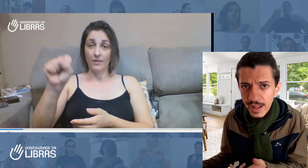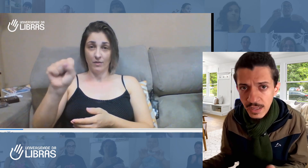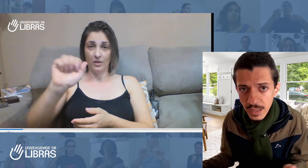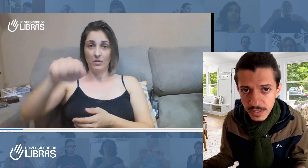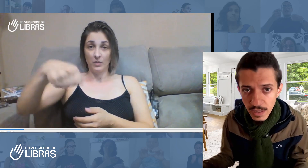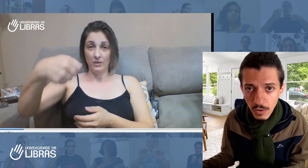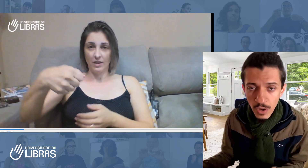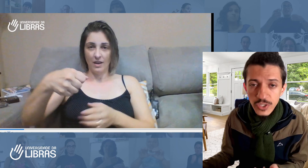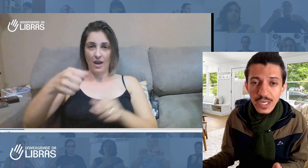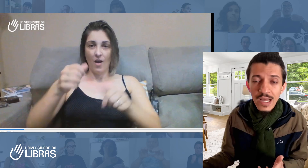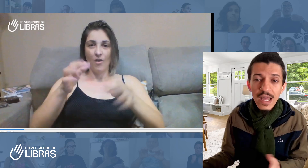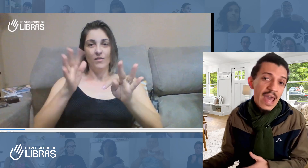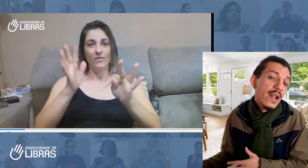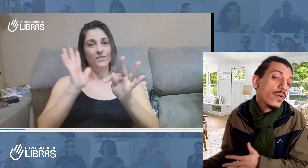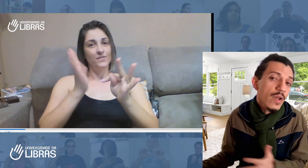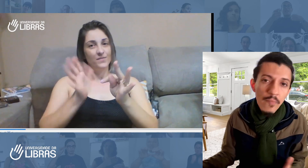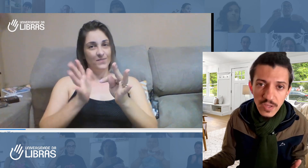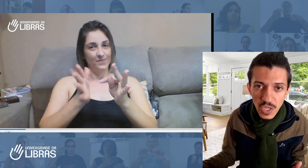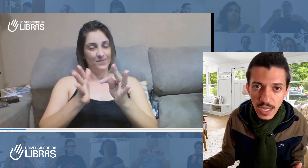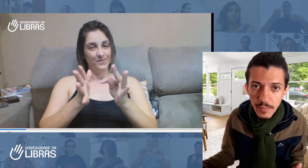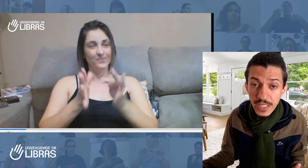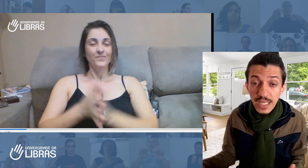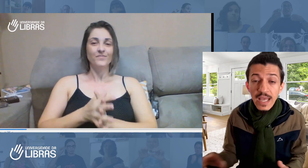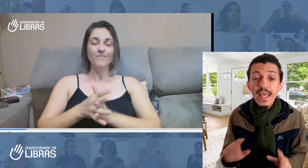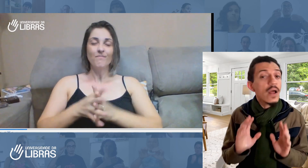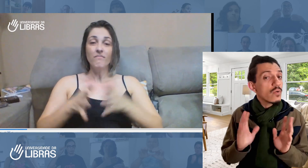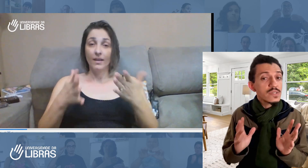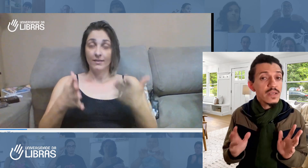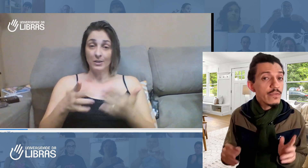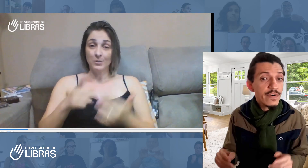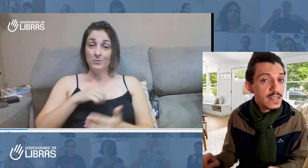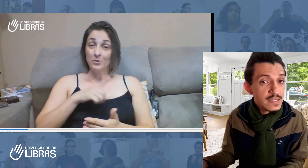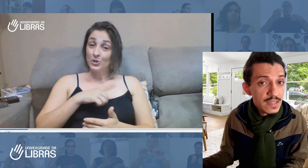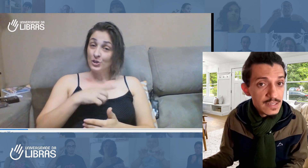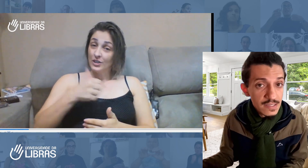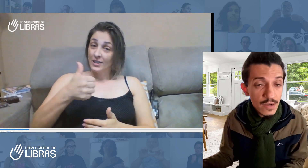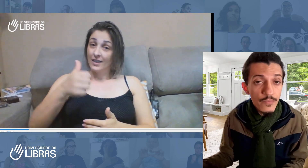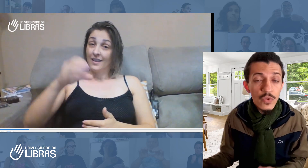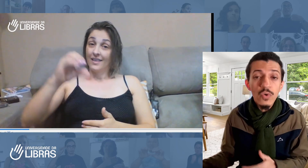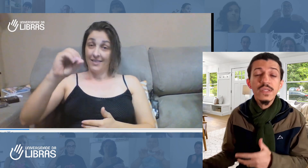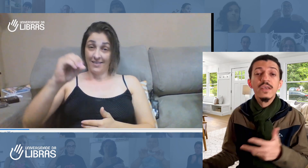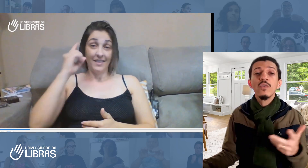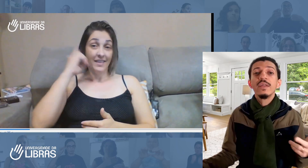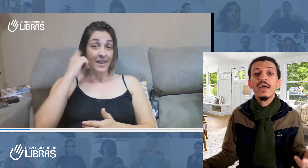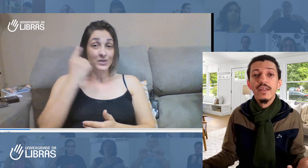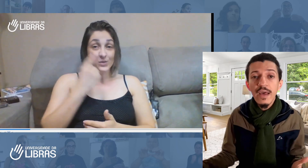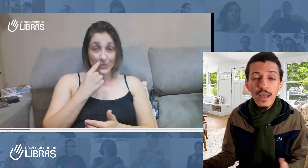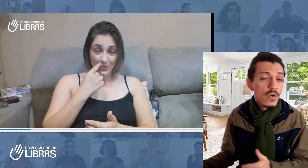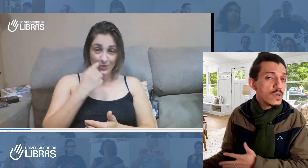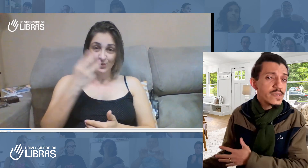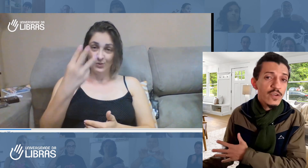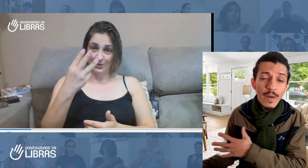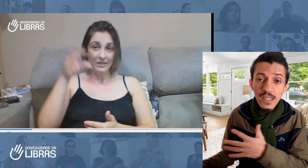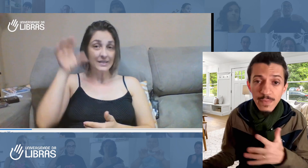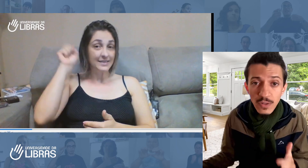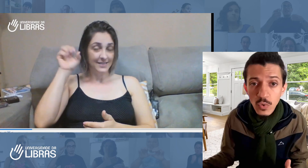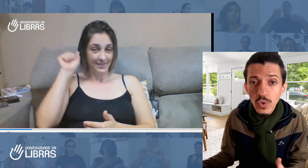teológica era totalmente em Libras, e ela conseguiu fazer a sinalização, conseguiu entender, conseguiu participar do curso,